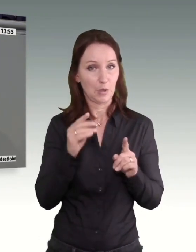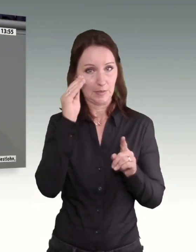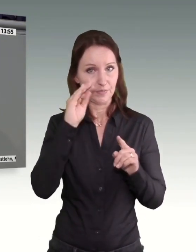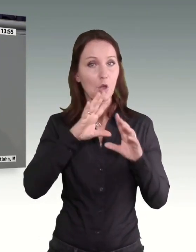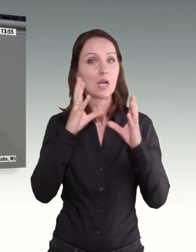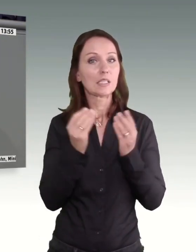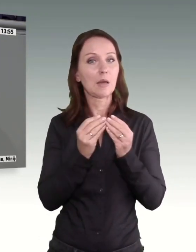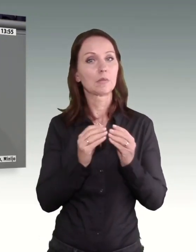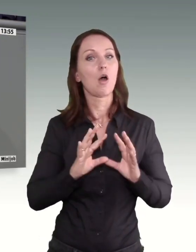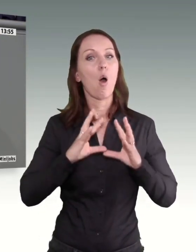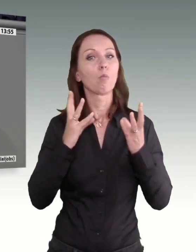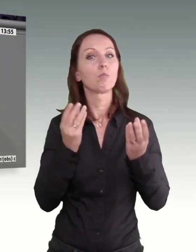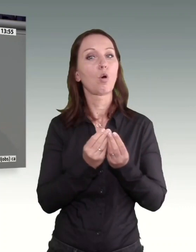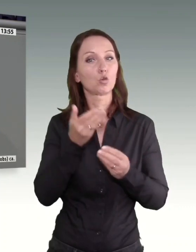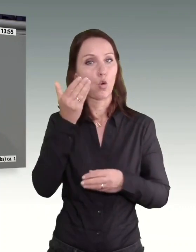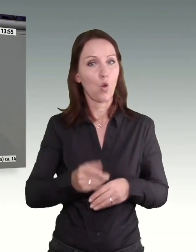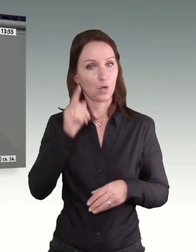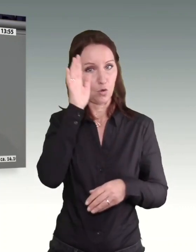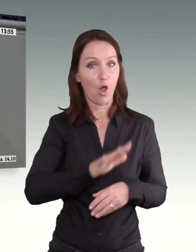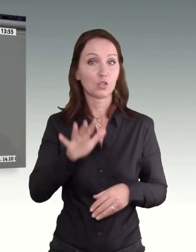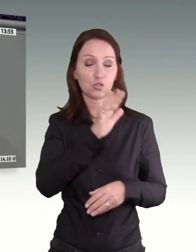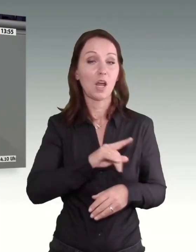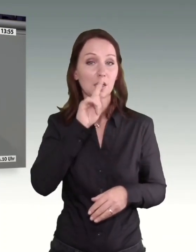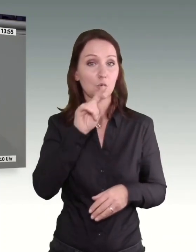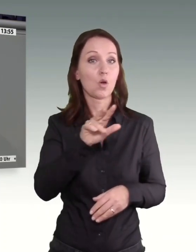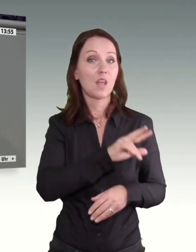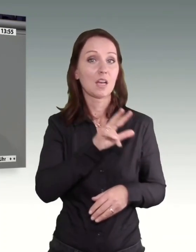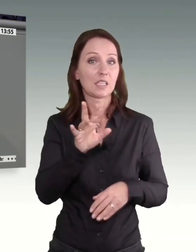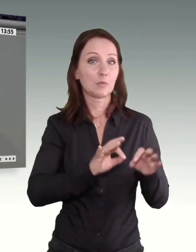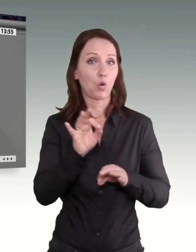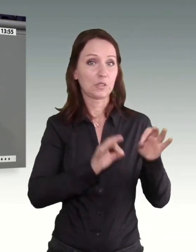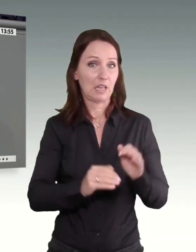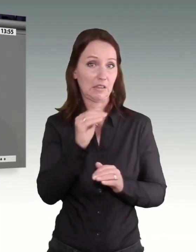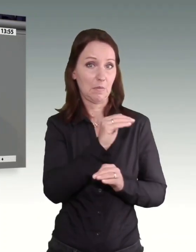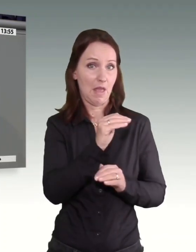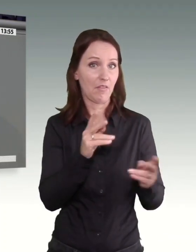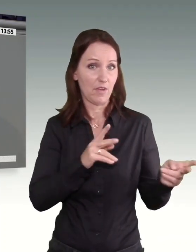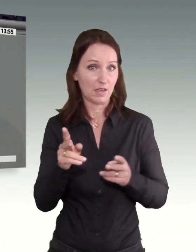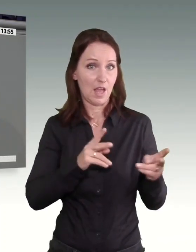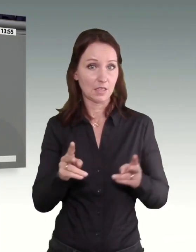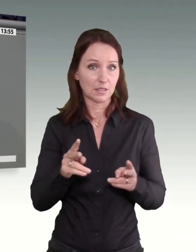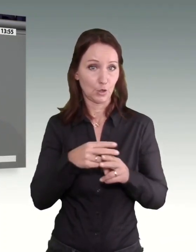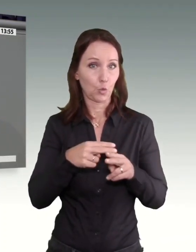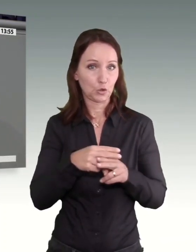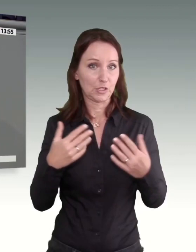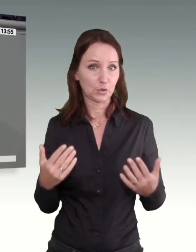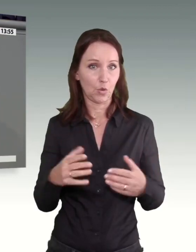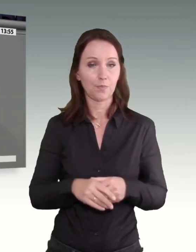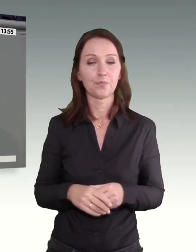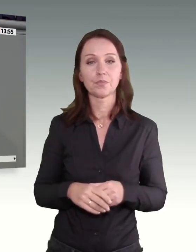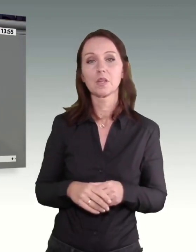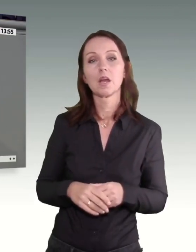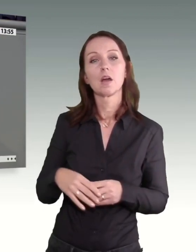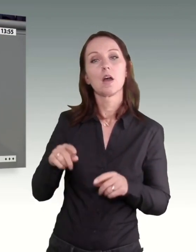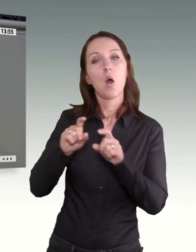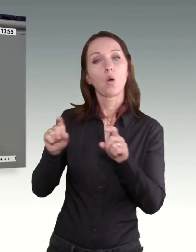Bruttolohn in Deutschland stieg lediglich um 33 Prozent im Durchschnitt. 30 Prozent der Unternehmen sagen, sie sind